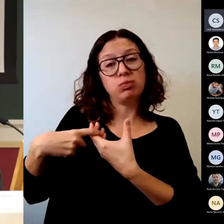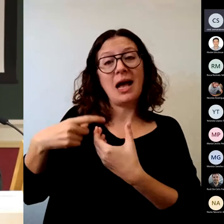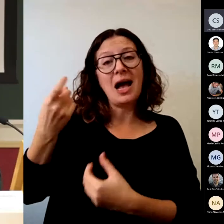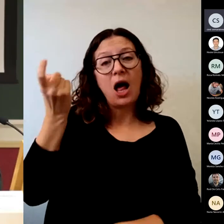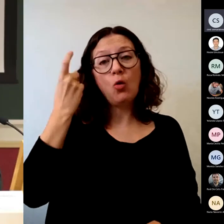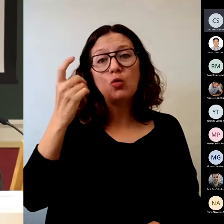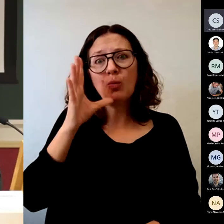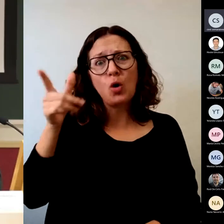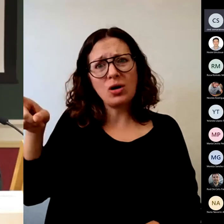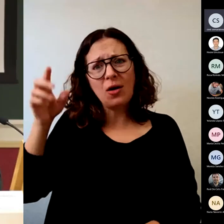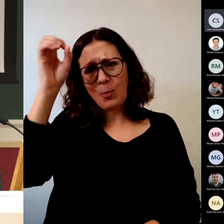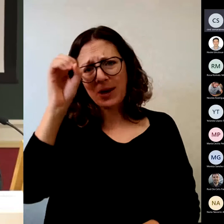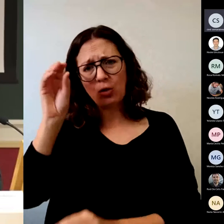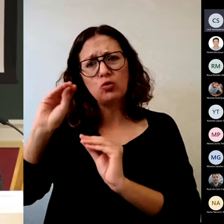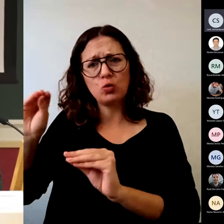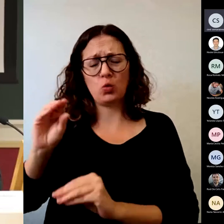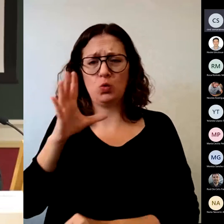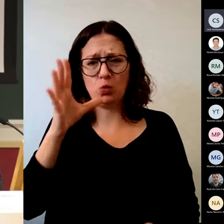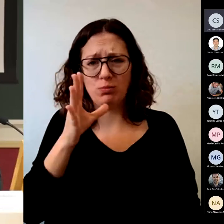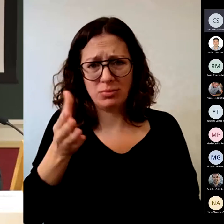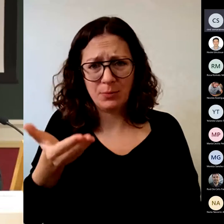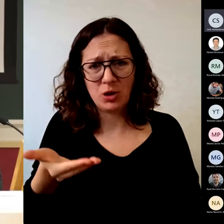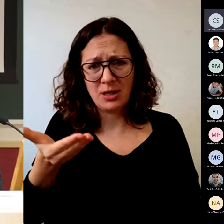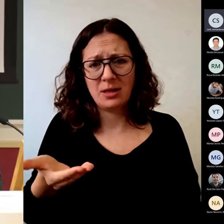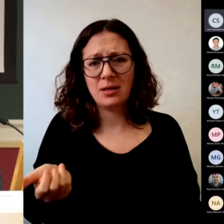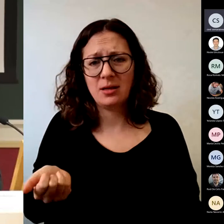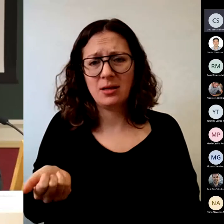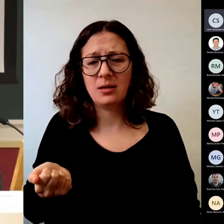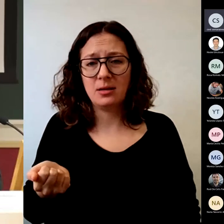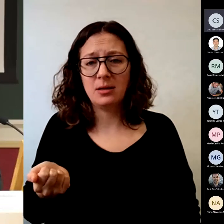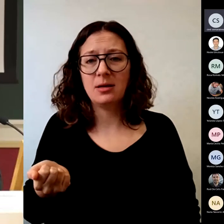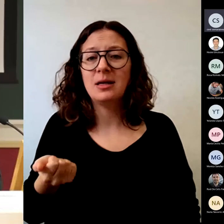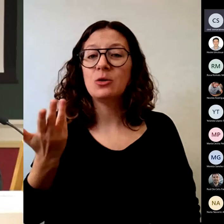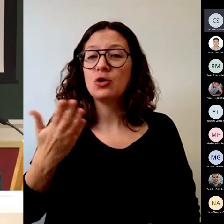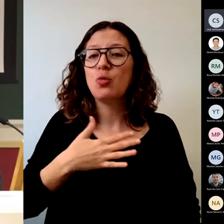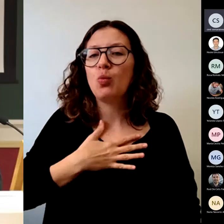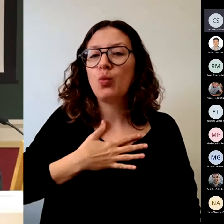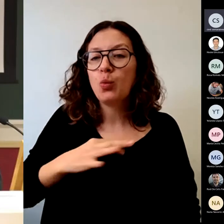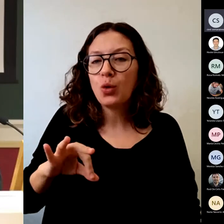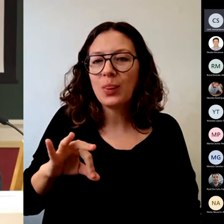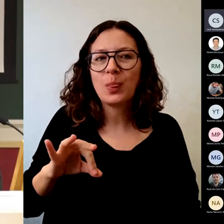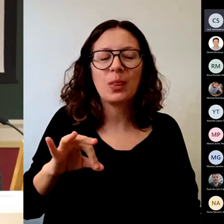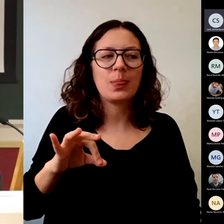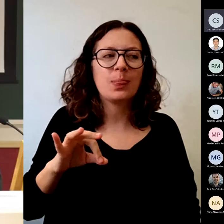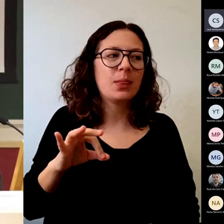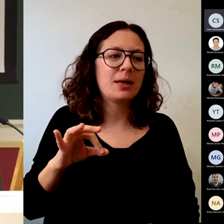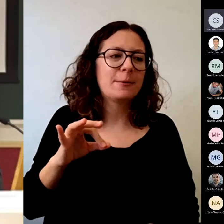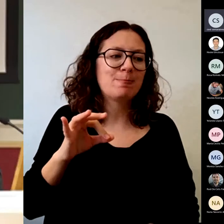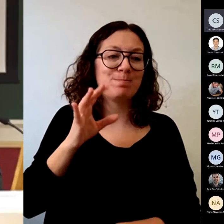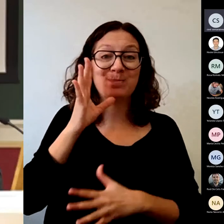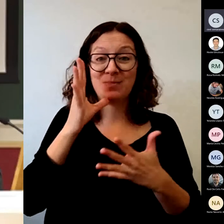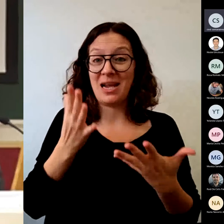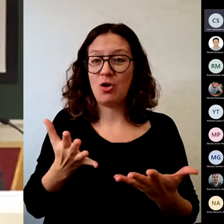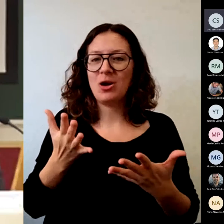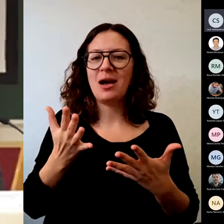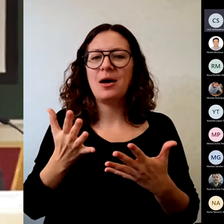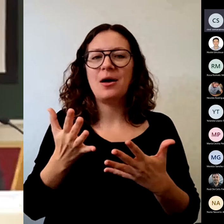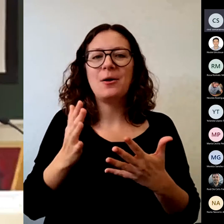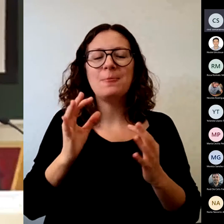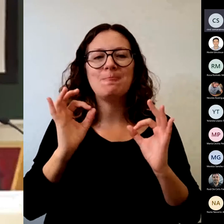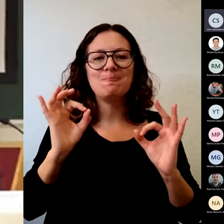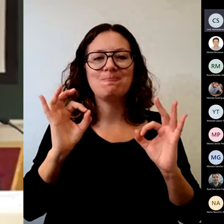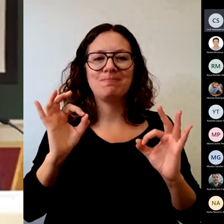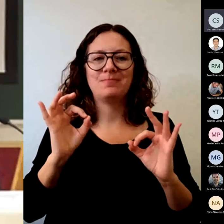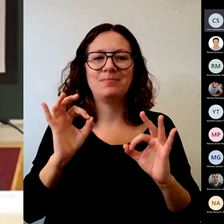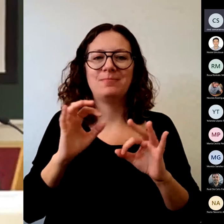quizás decía no tenemos todavía a la gran mayoría de profesores y